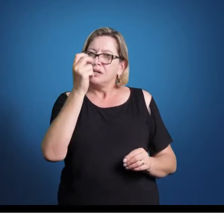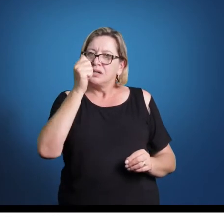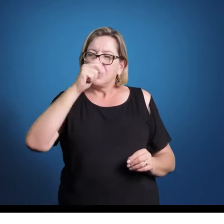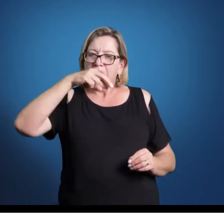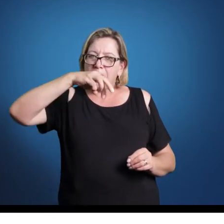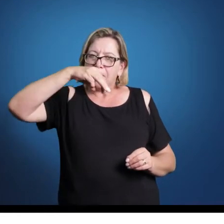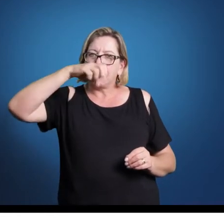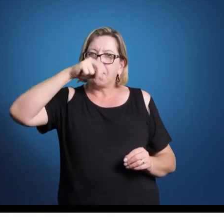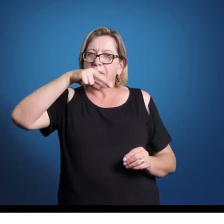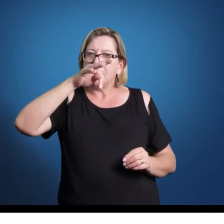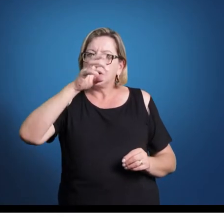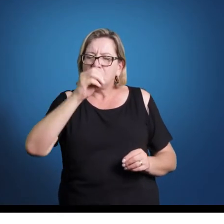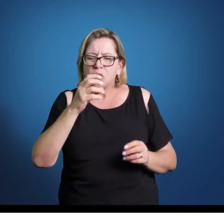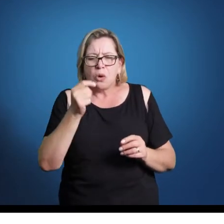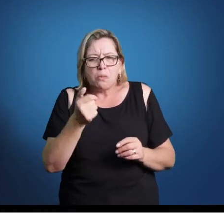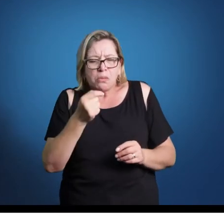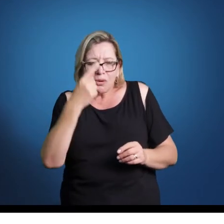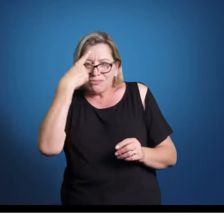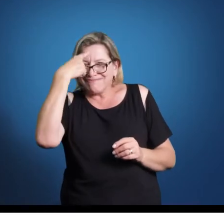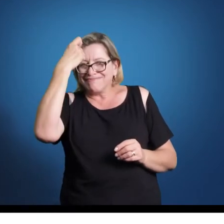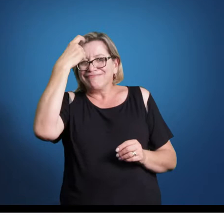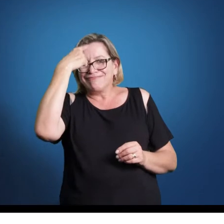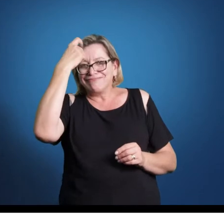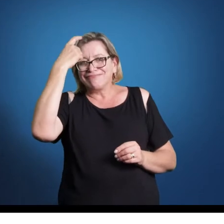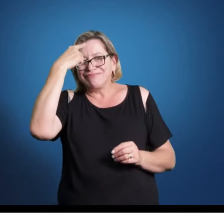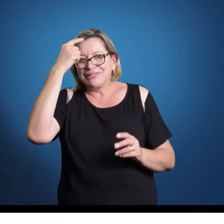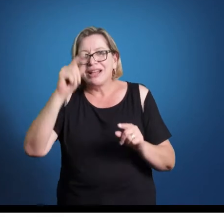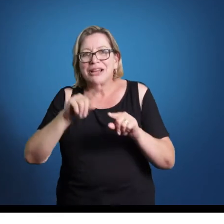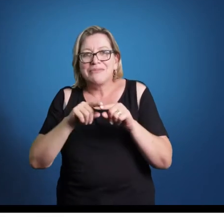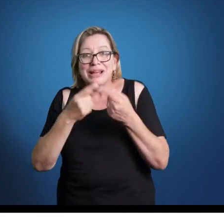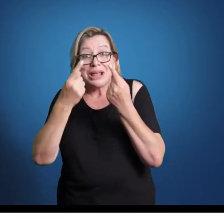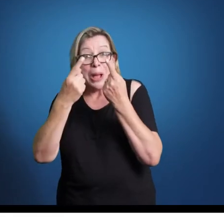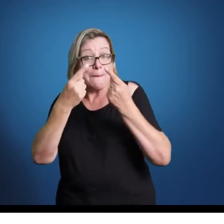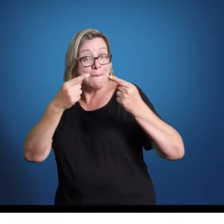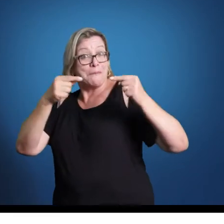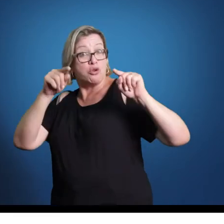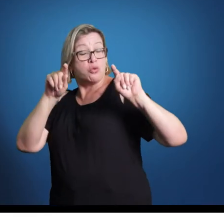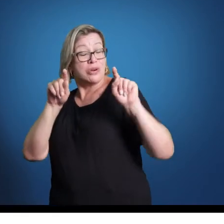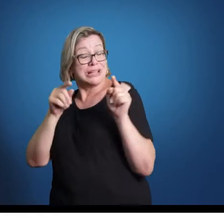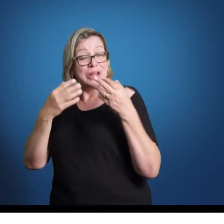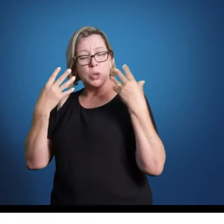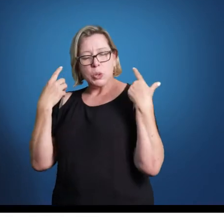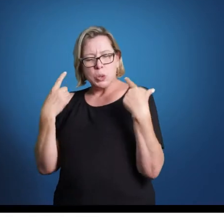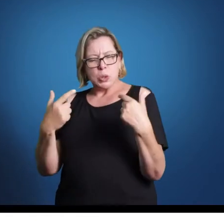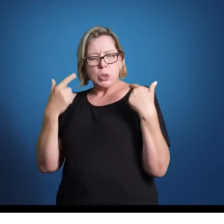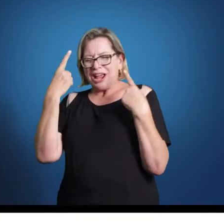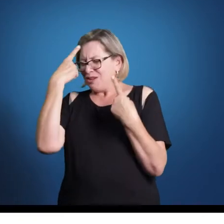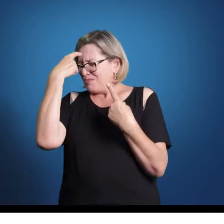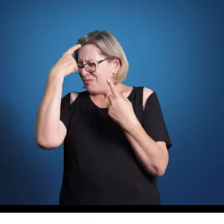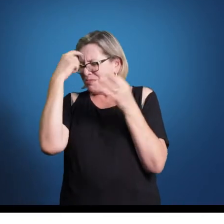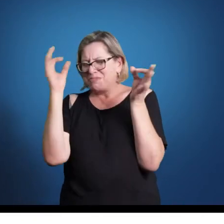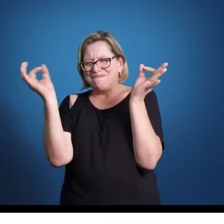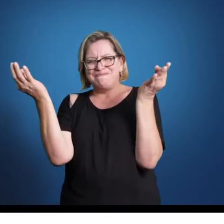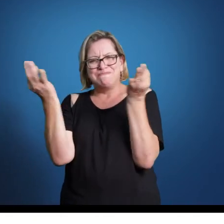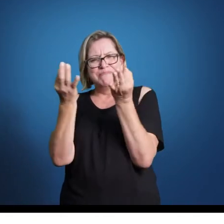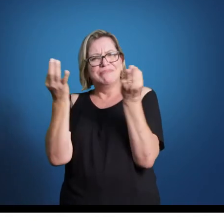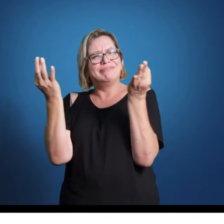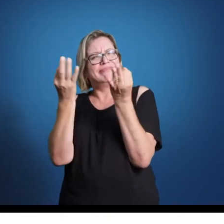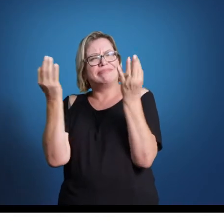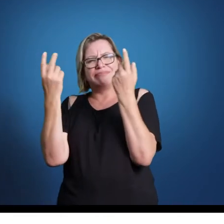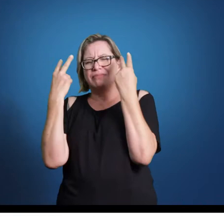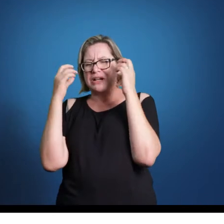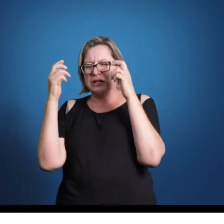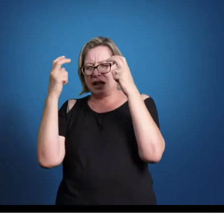fazer o pano de fundo, e a melodia é evidentemente rica, criativa, desenhada, chama a atenção, tem mais volume, tem mais